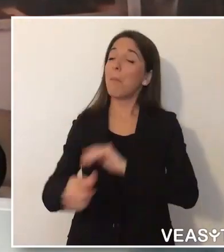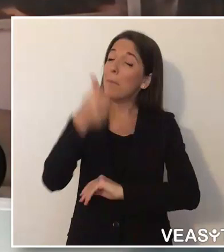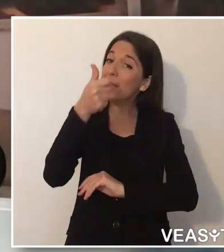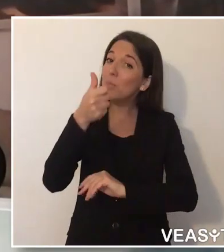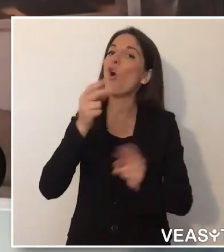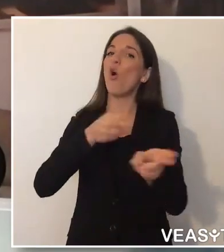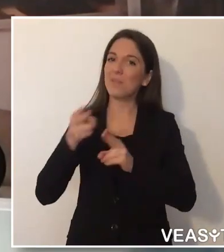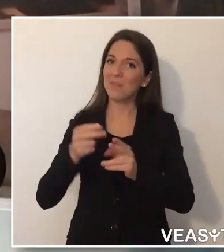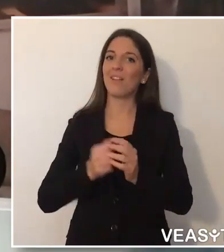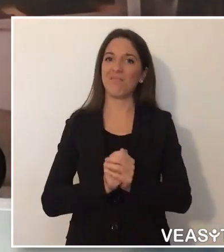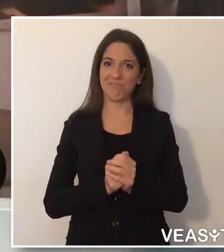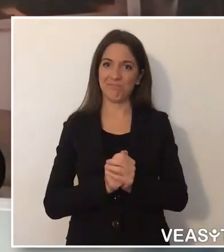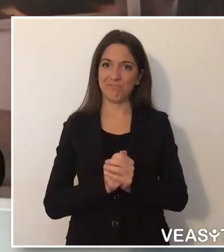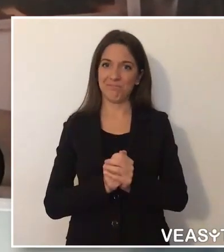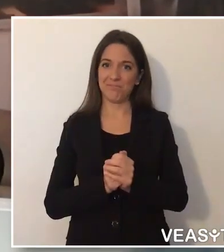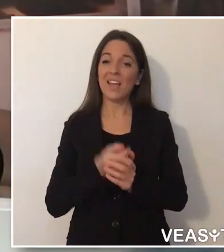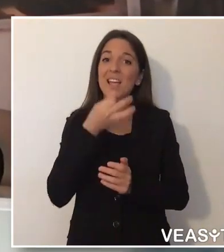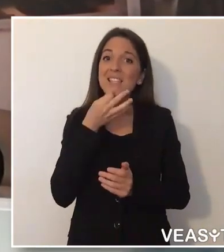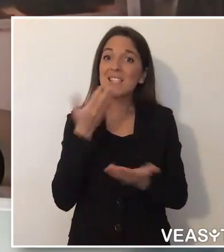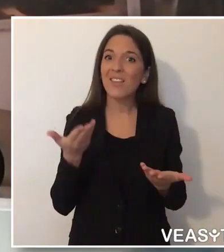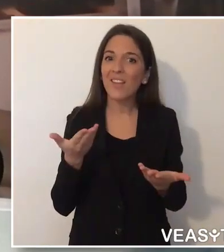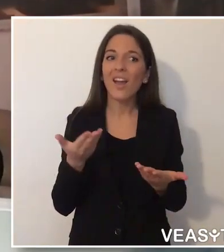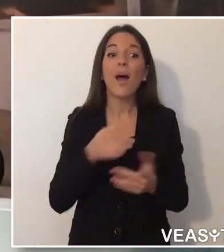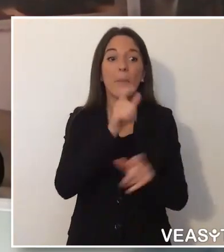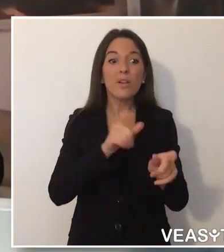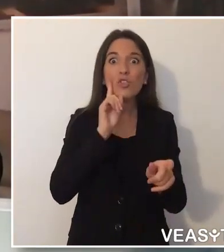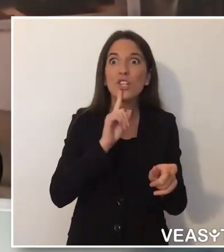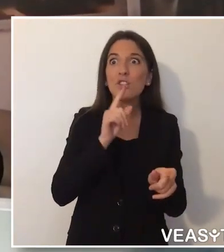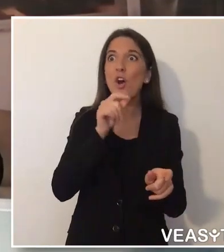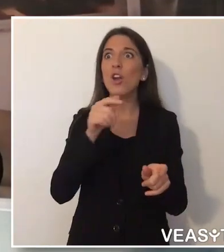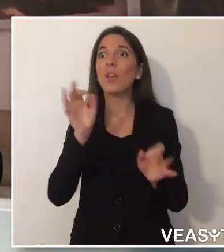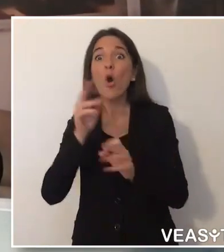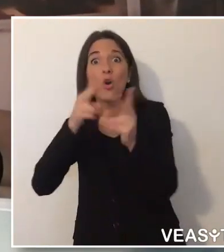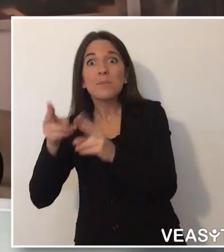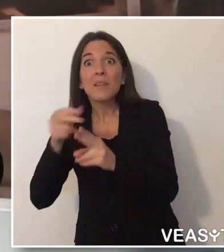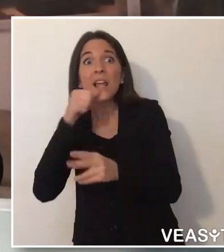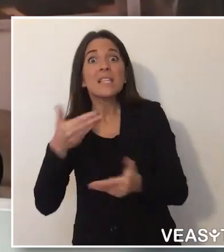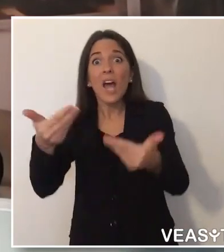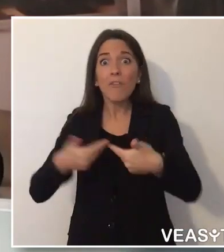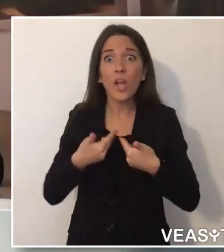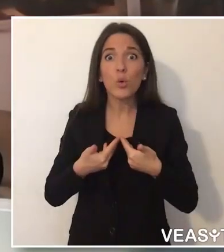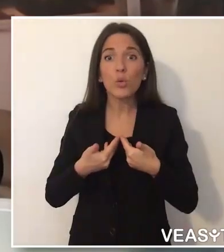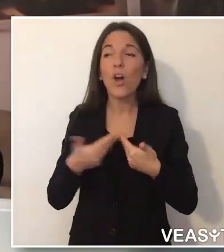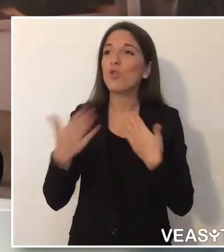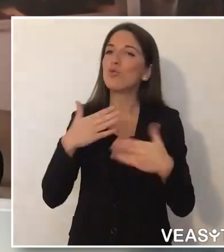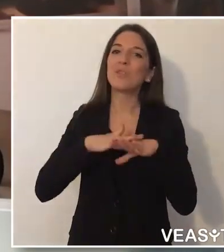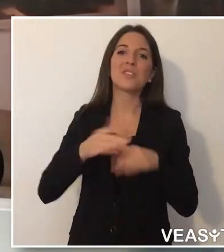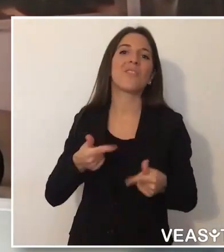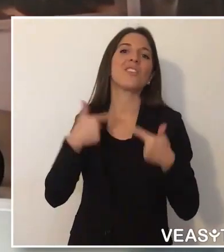messi a disposizione gratuitamente a tutti i cittadini sordi ed enti pubblici, ospedali in primis, che